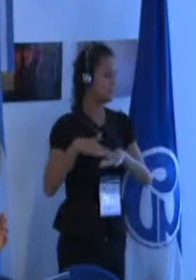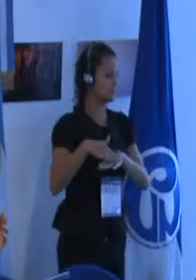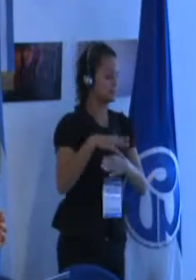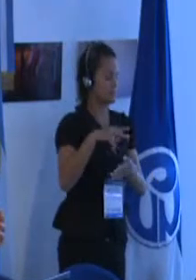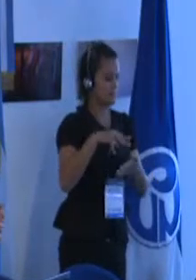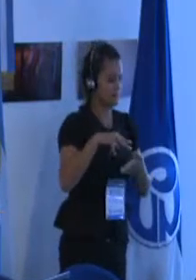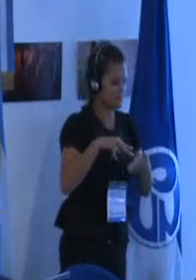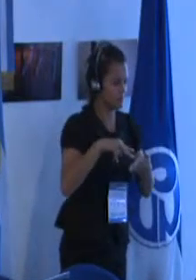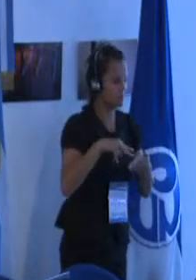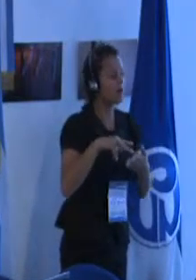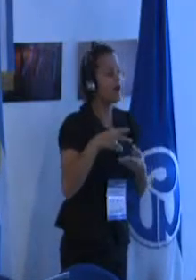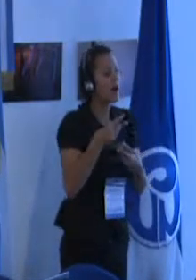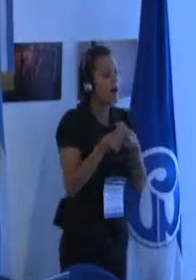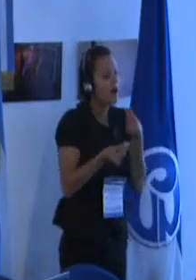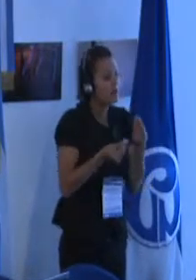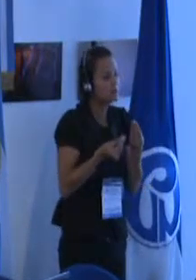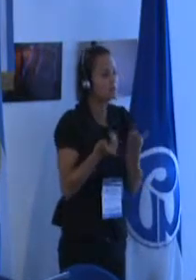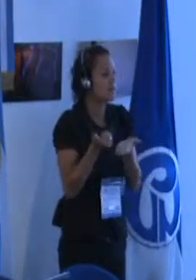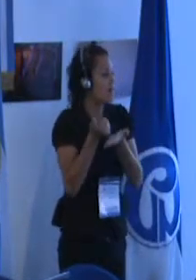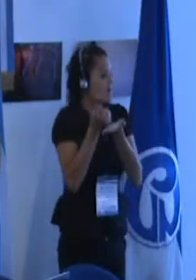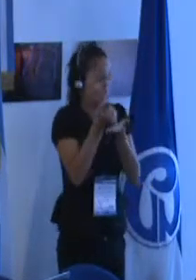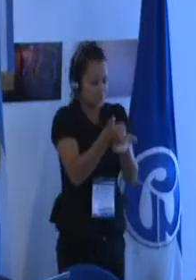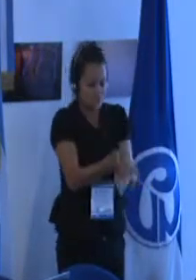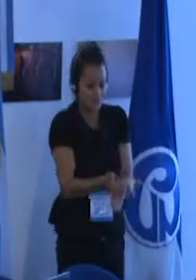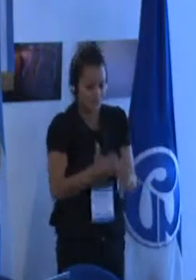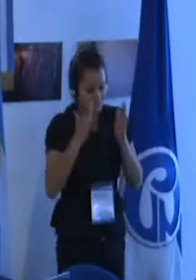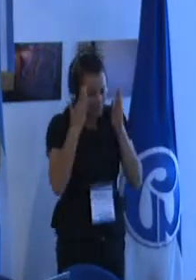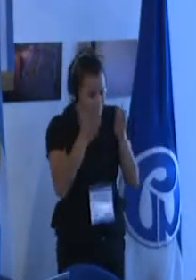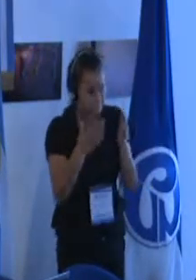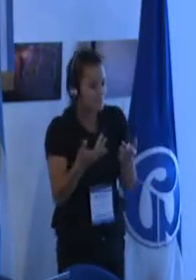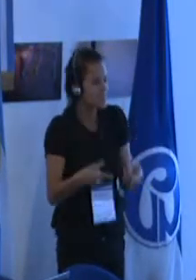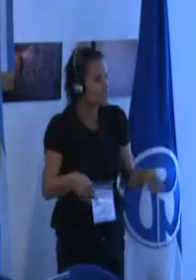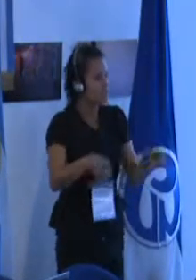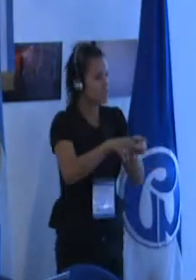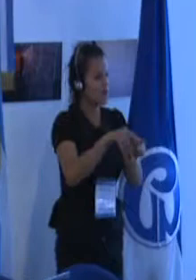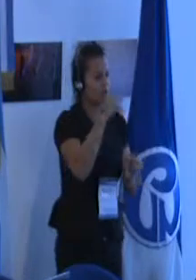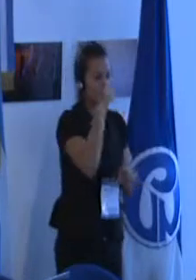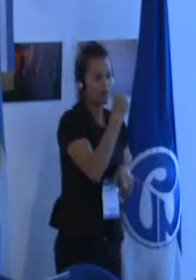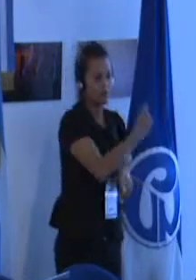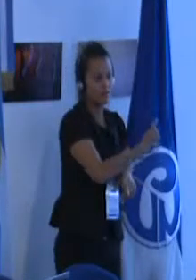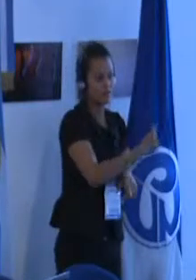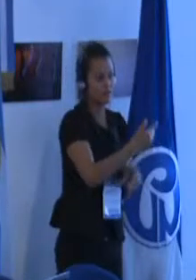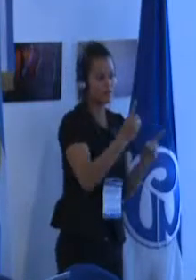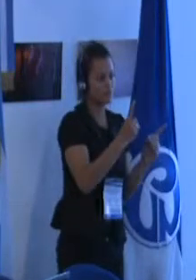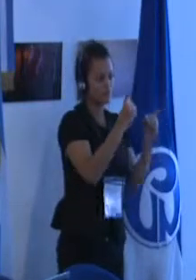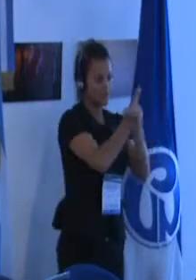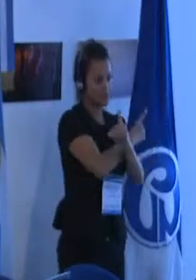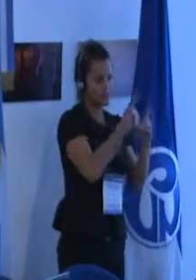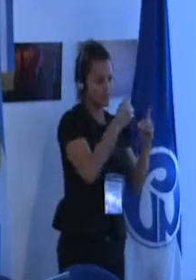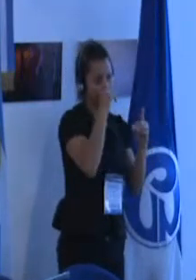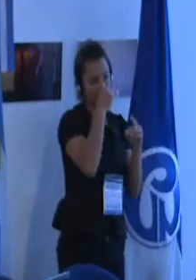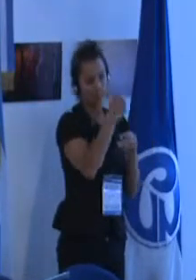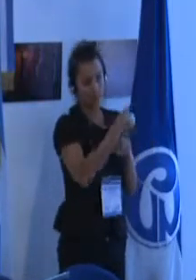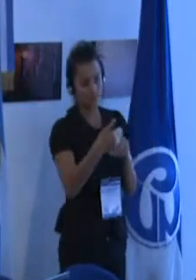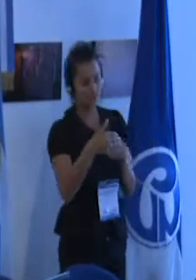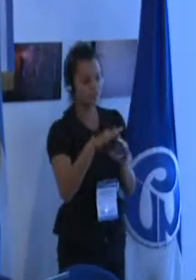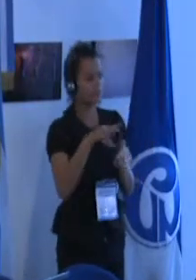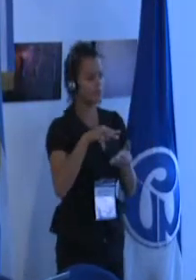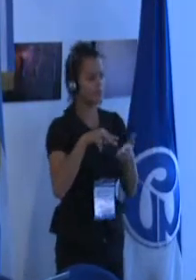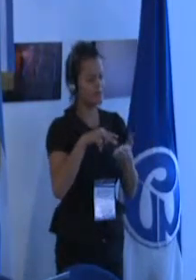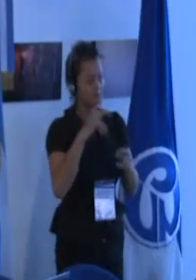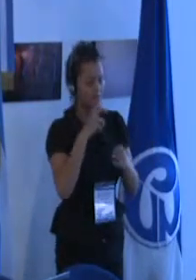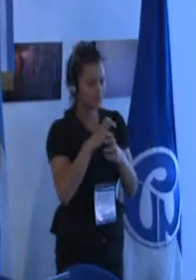los ayudamos de la misma manera los ayudamos de la misma manera que a los niños disléxicos entonces